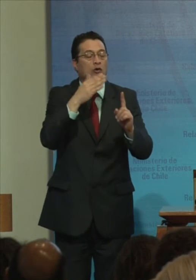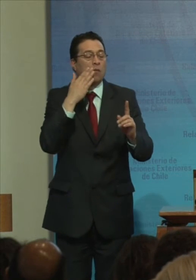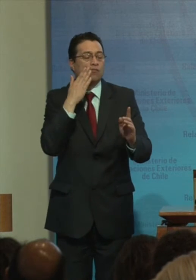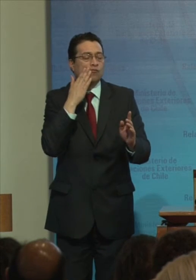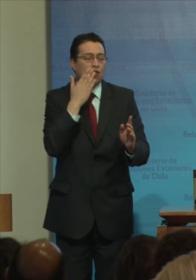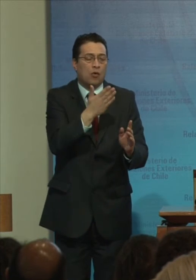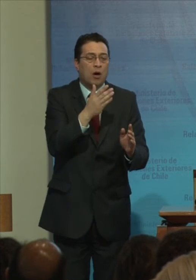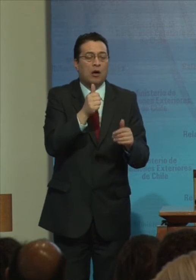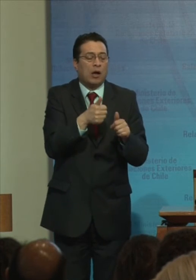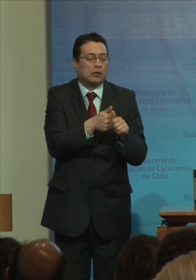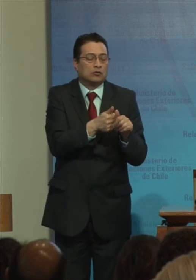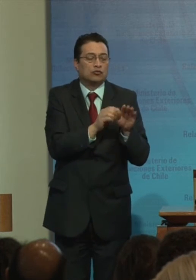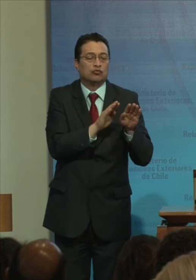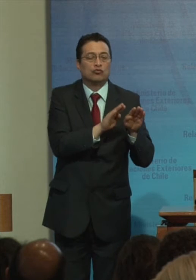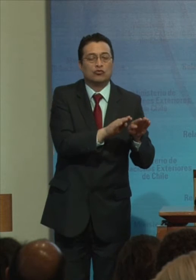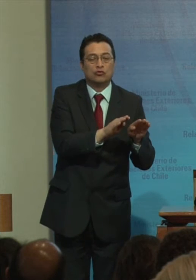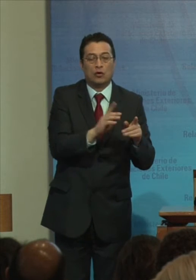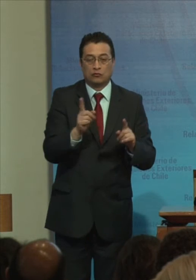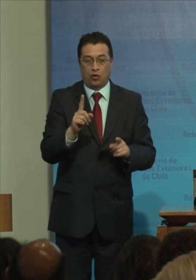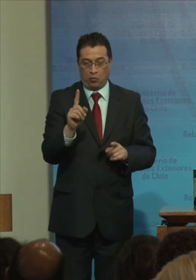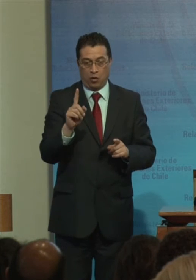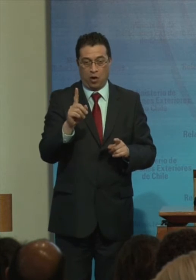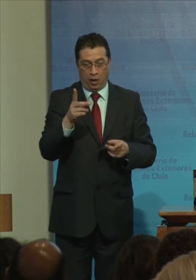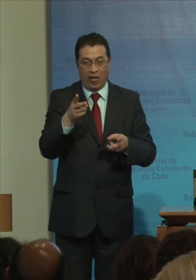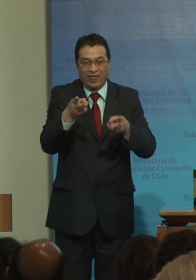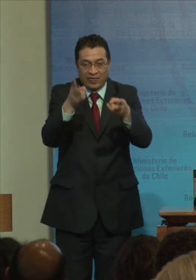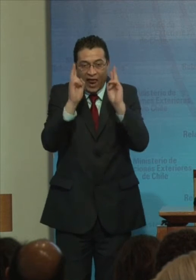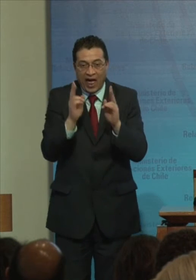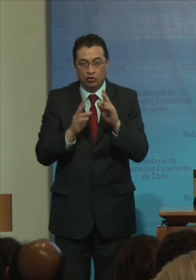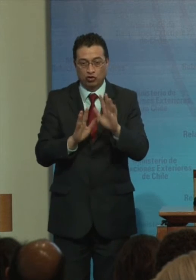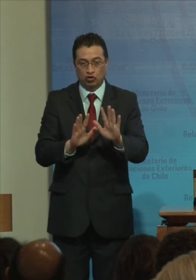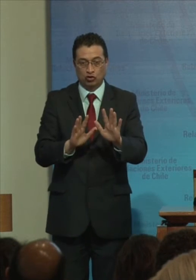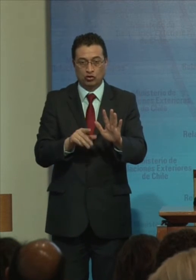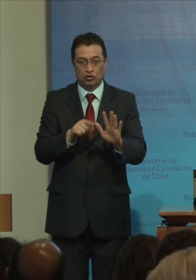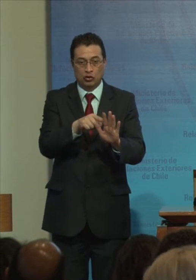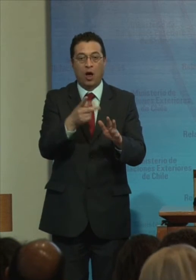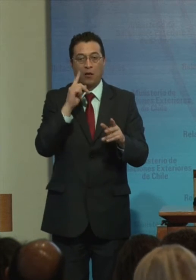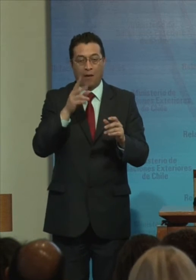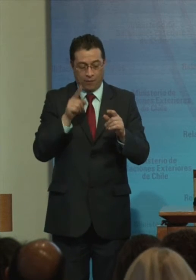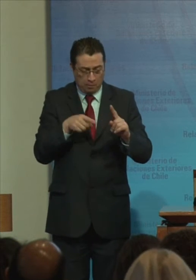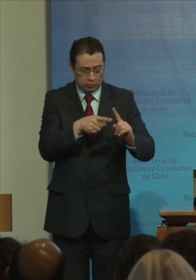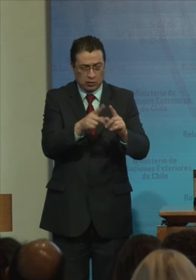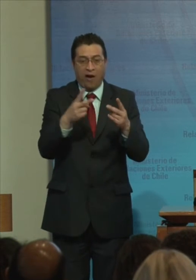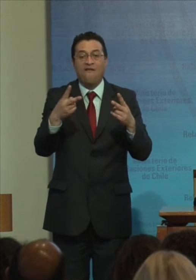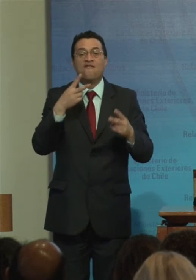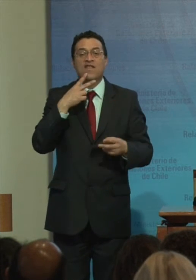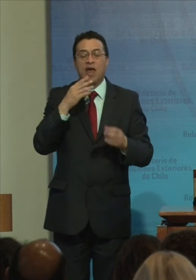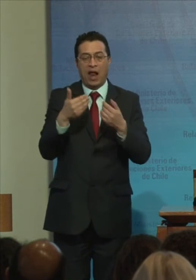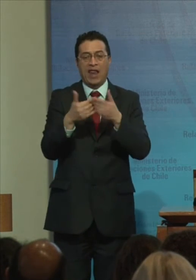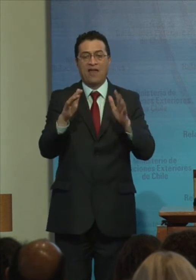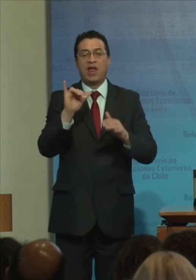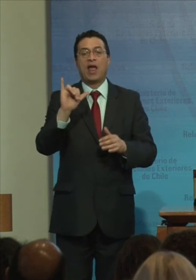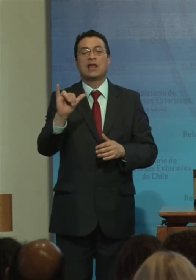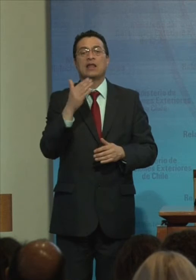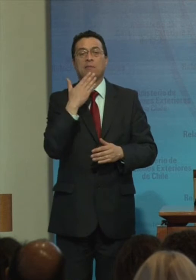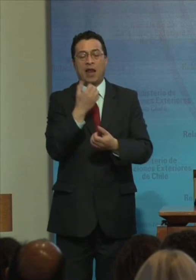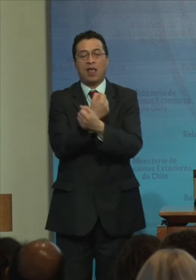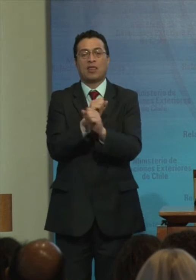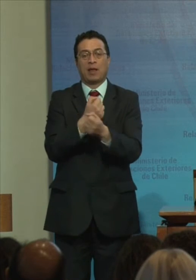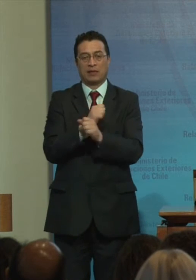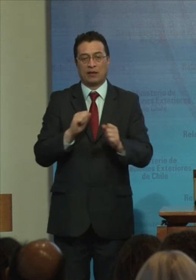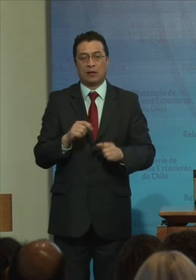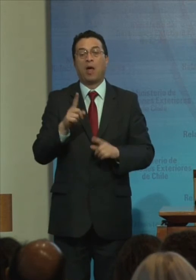Asistencia Sino sujetos De derechos Que persiguen Una vida Libre E independiente